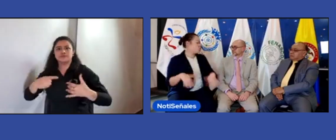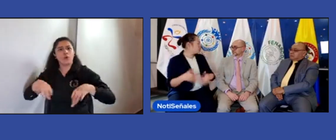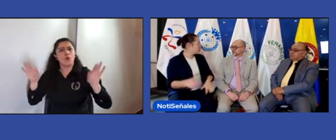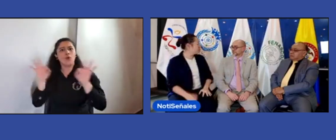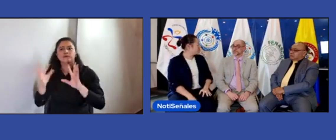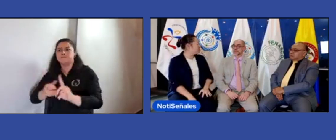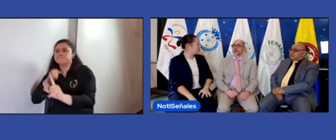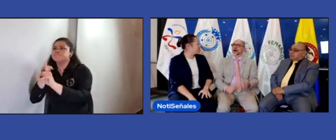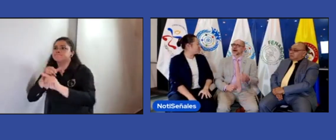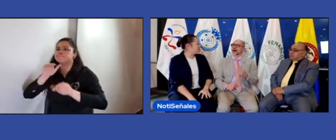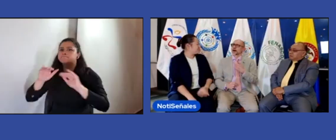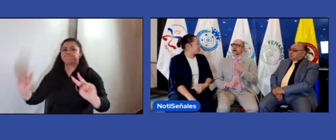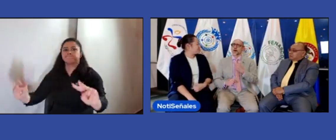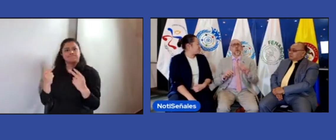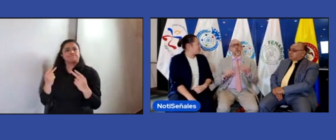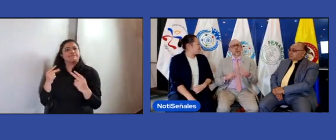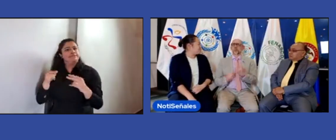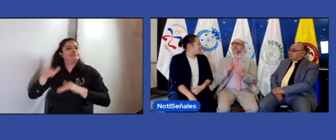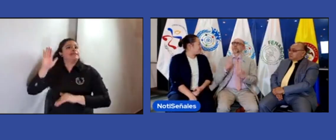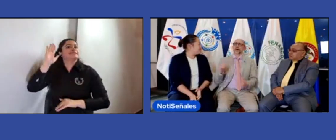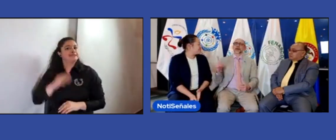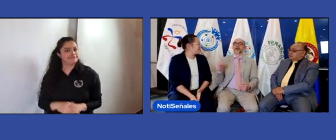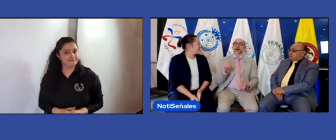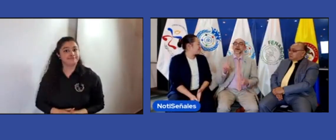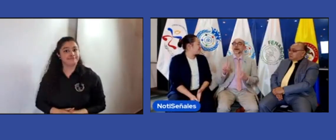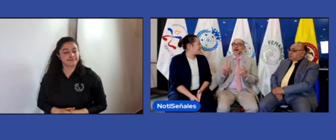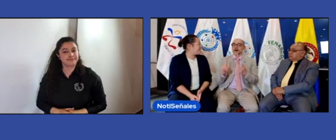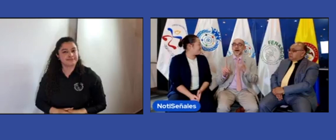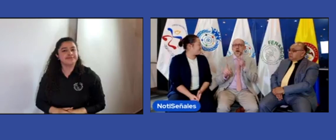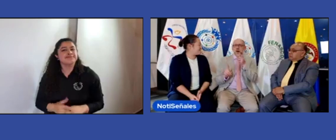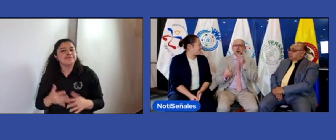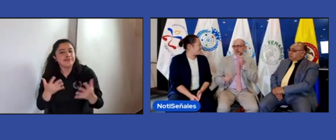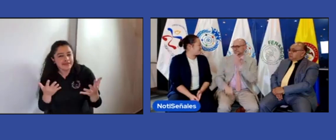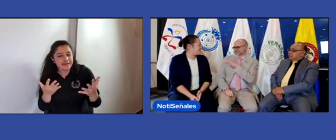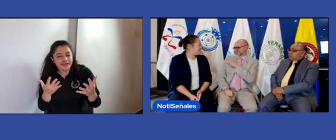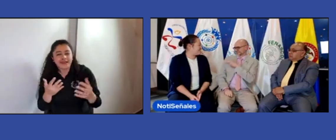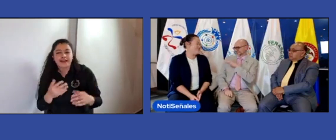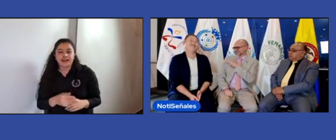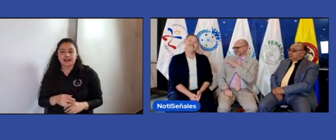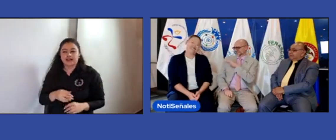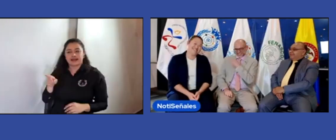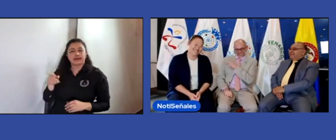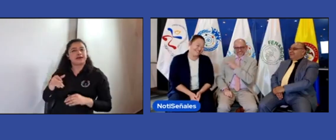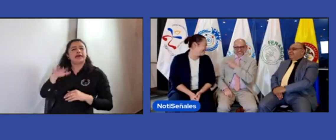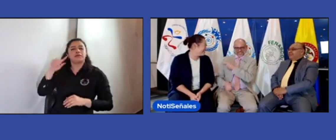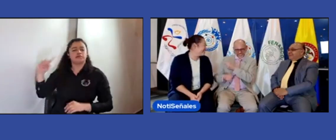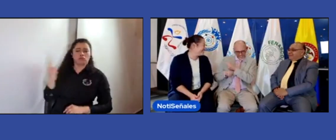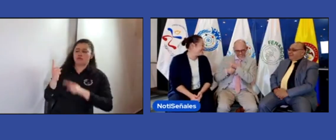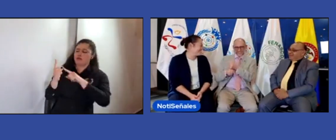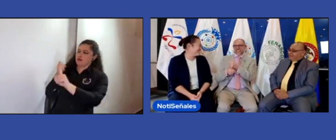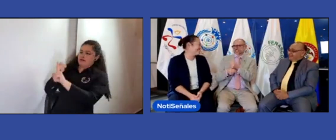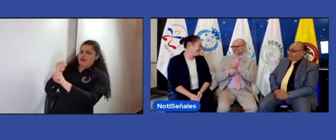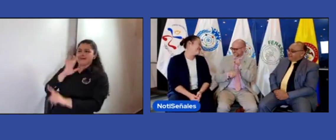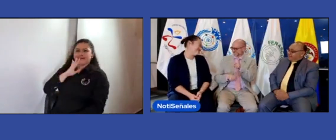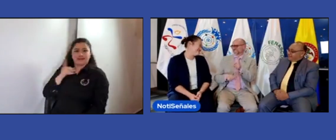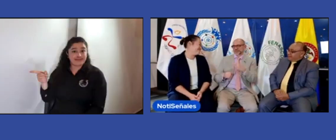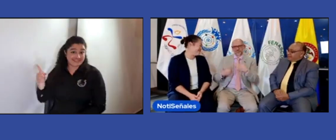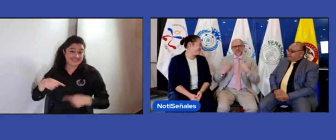con discapacidad desde la perspectiva de las personas sordas. Claramente. Y eso ha sido gracias a ti, ¿no? Tú has